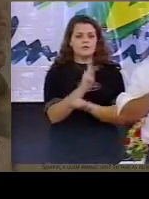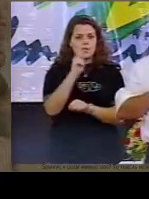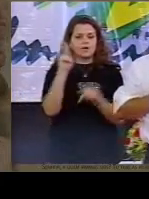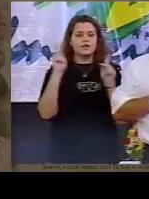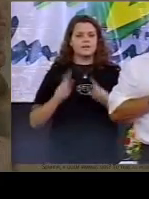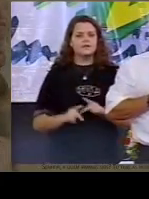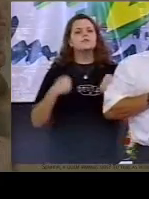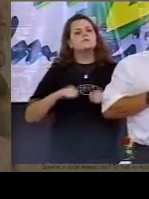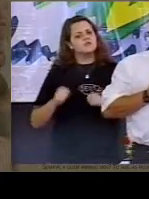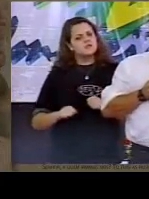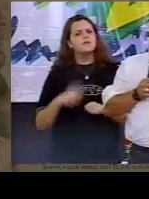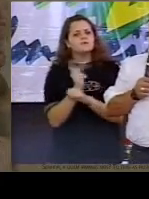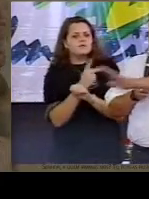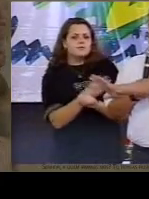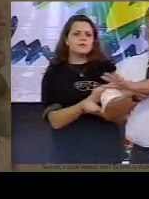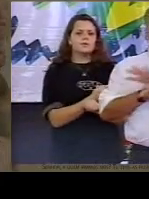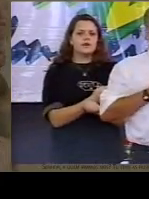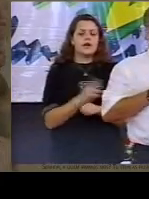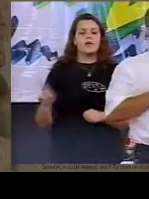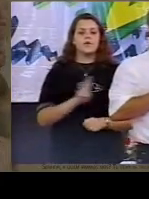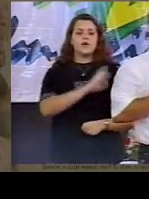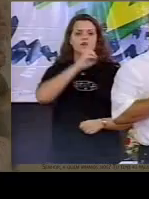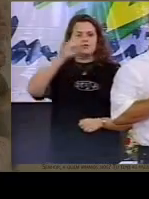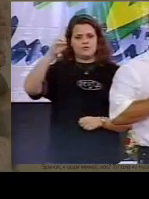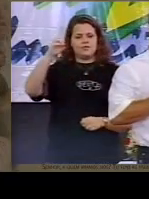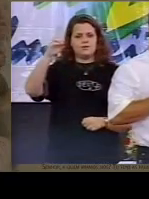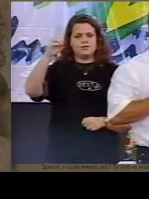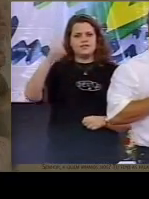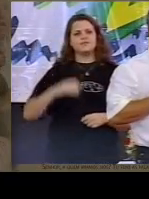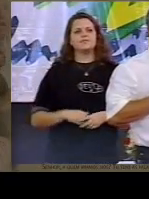primeiro lugar o reino de Deus, a conclusão é fabulosa